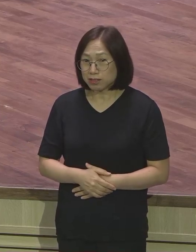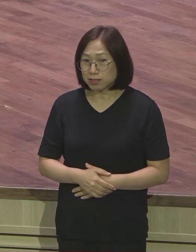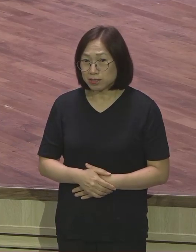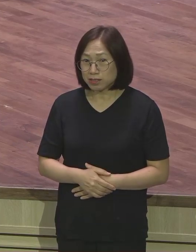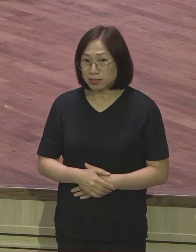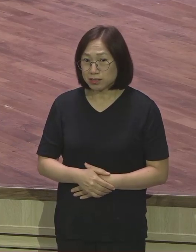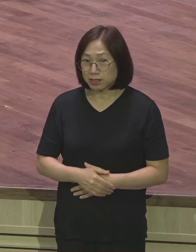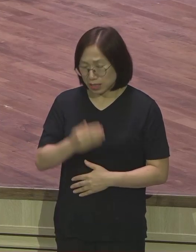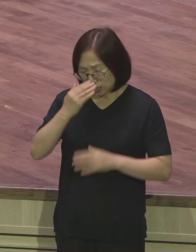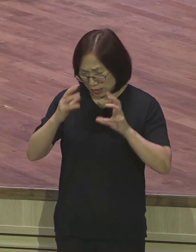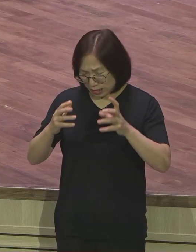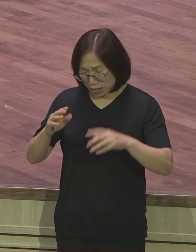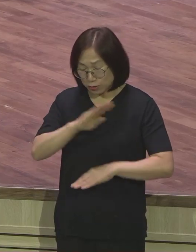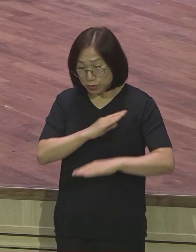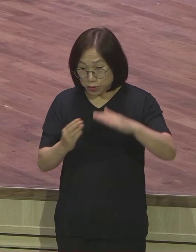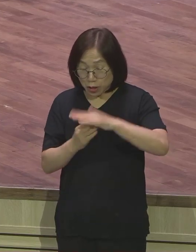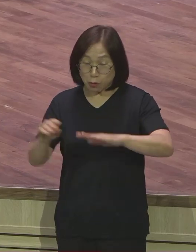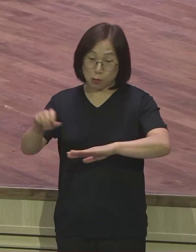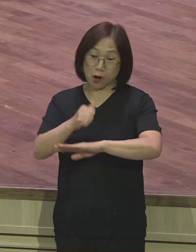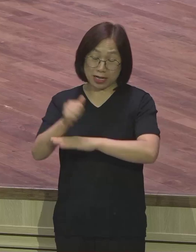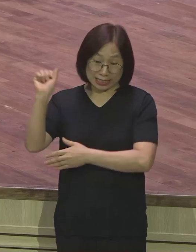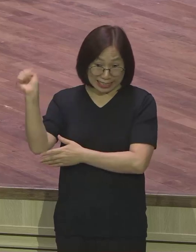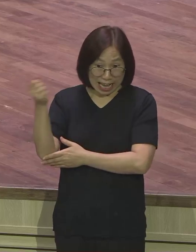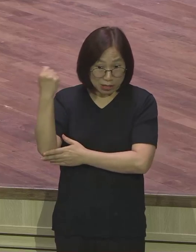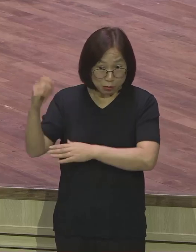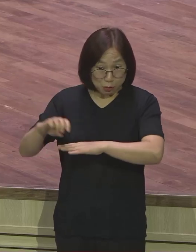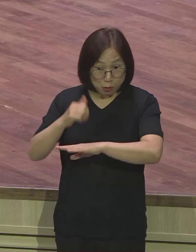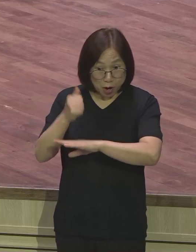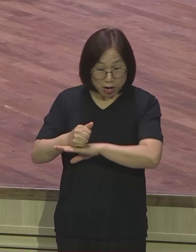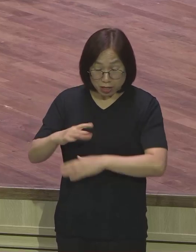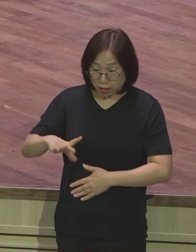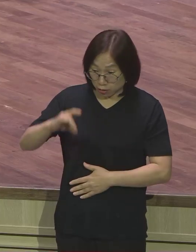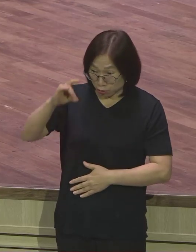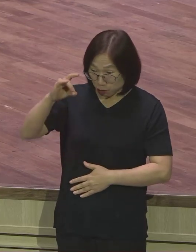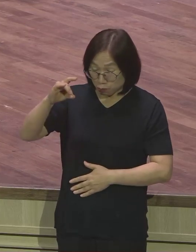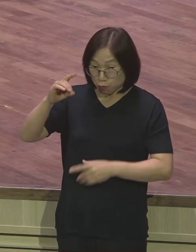이스라엘의 최고 왕인 다윗은 처음부터 왕궁에서 시작한 것이 아니었습니다.